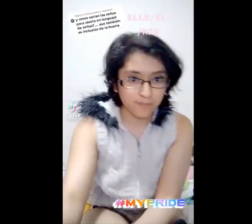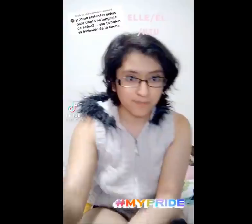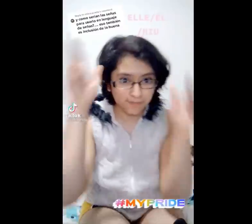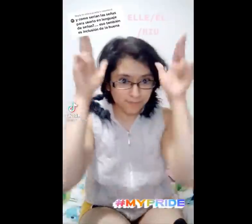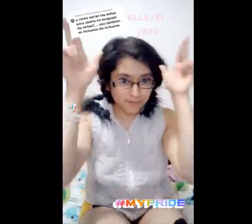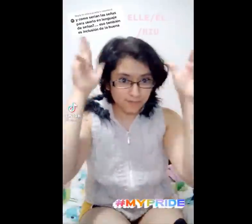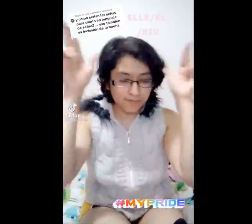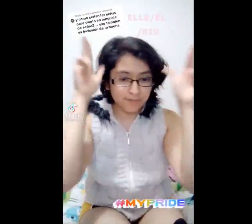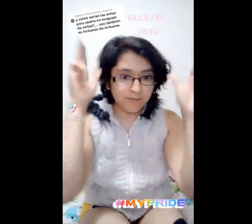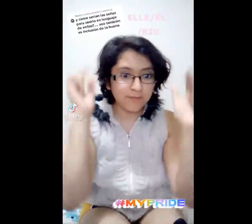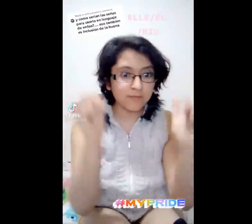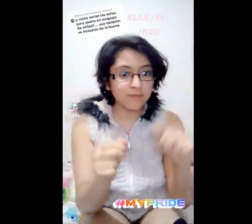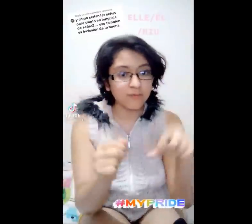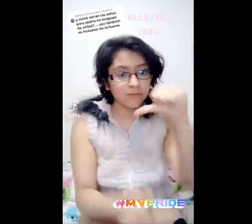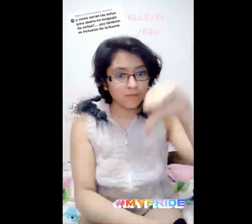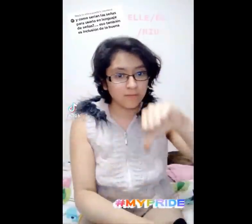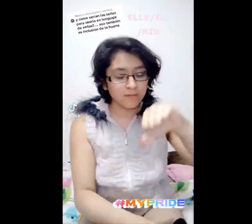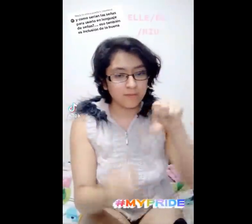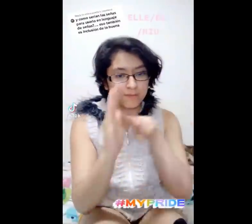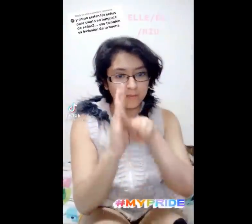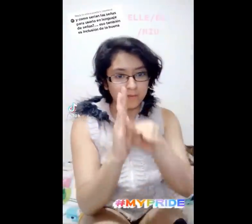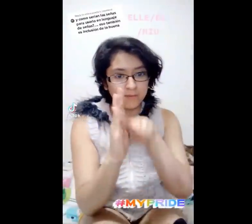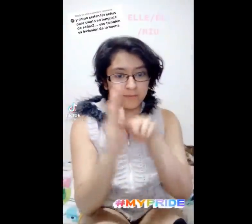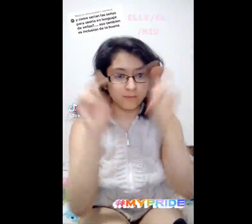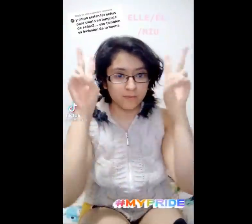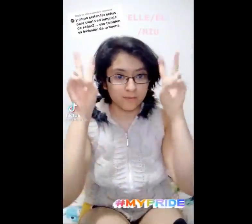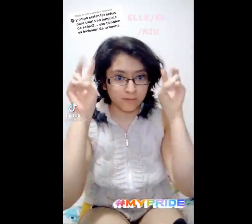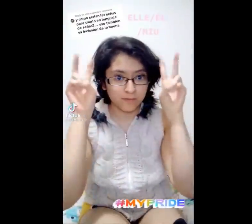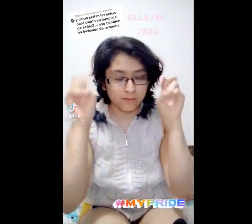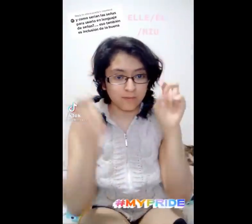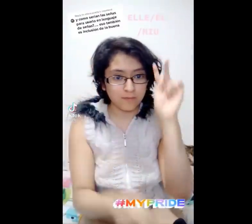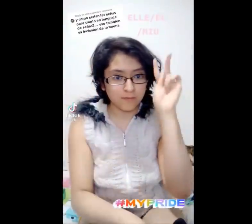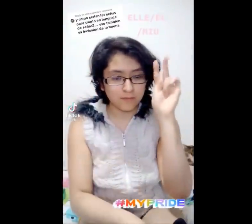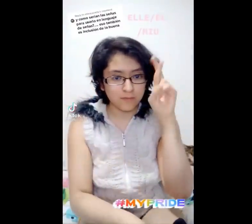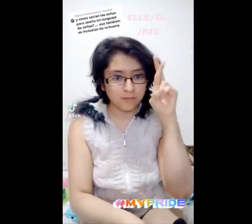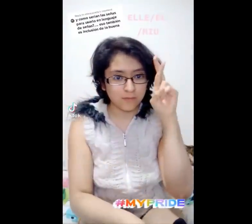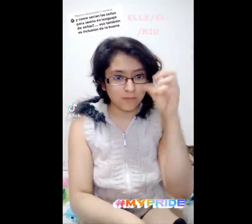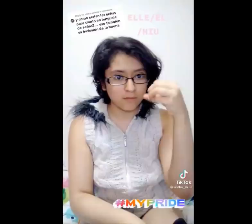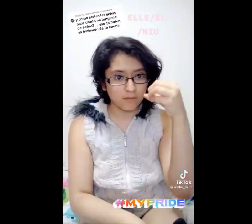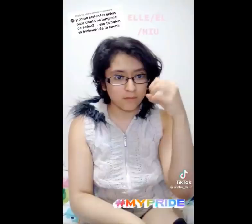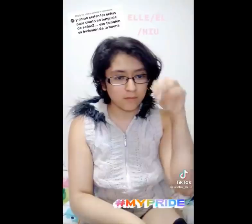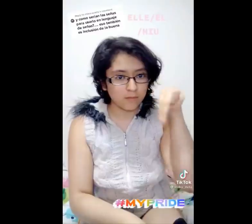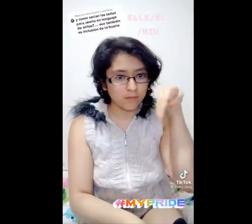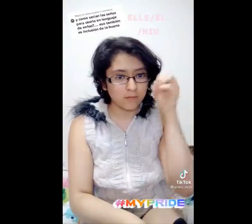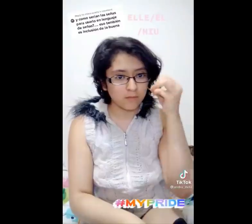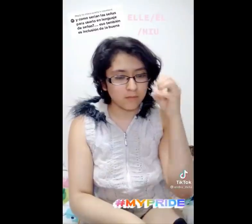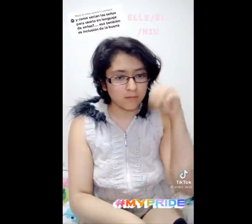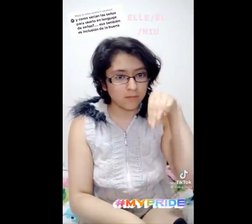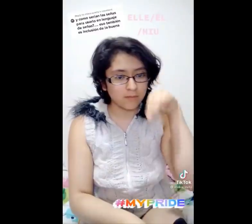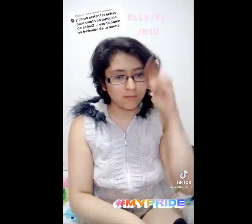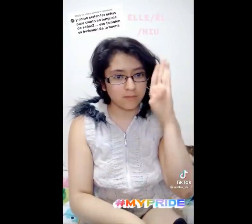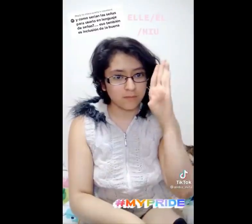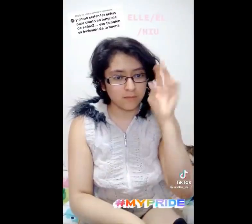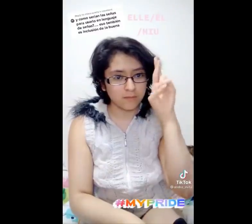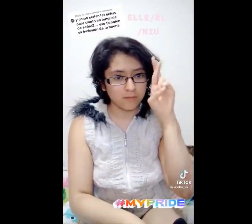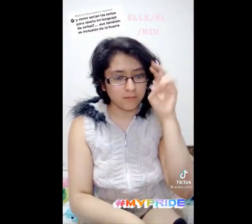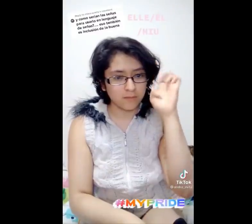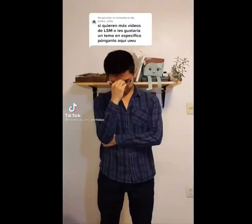Todo inició cuando Andrés Camilla respondiera como se traducen los pronombres él, ella en lengua de señas.